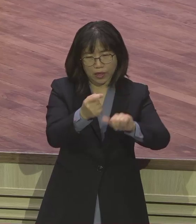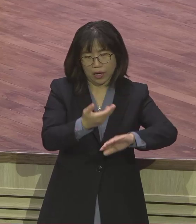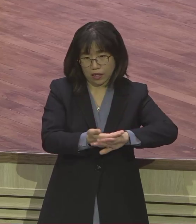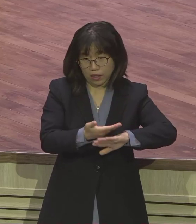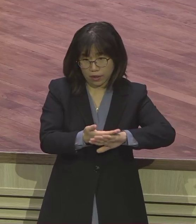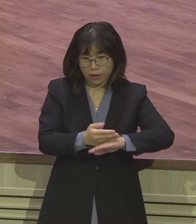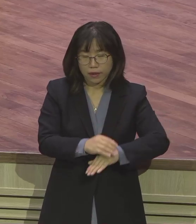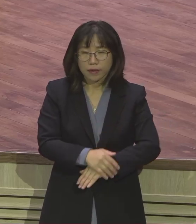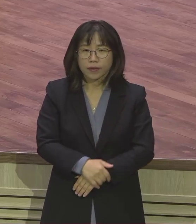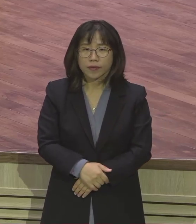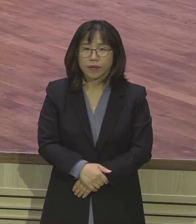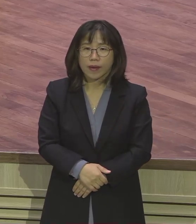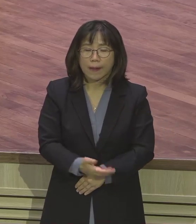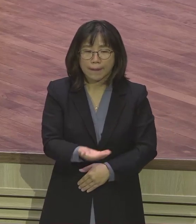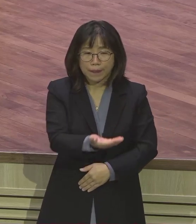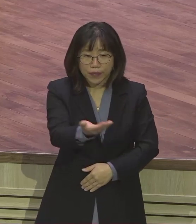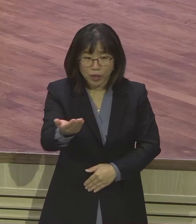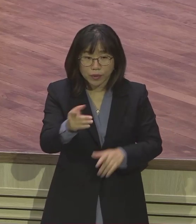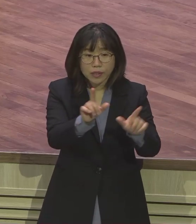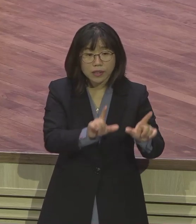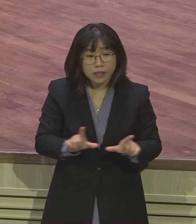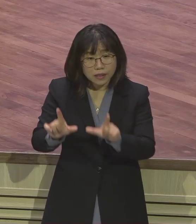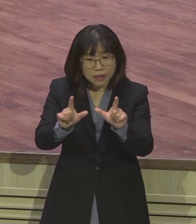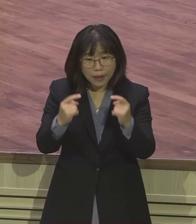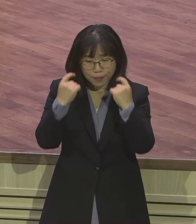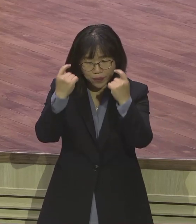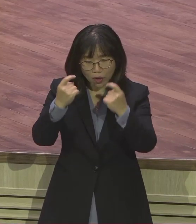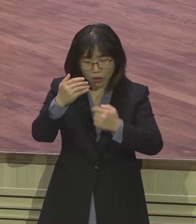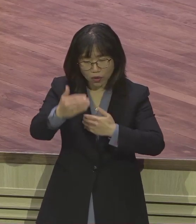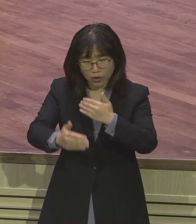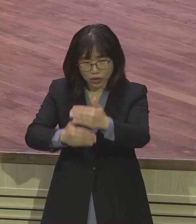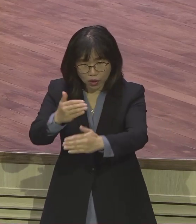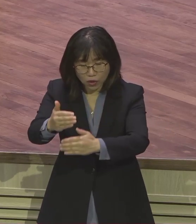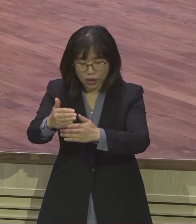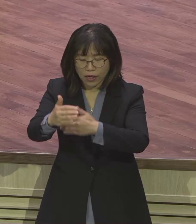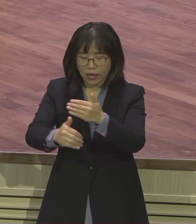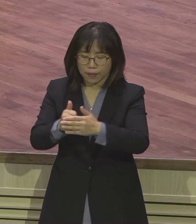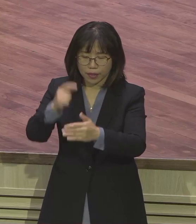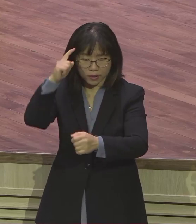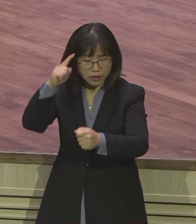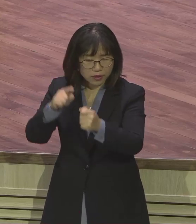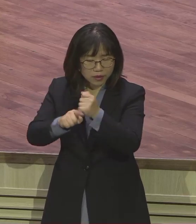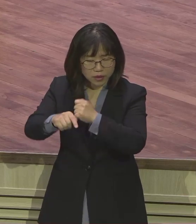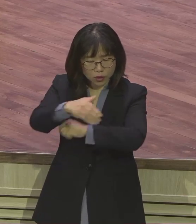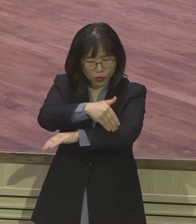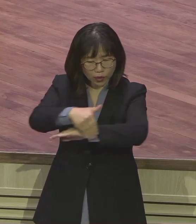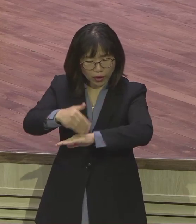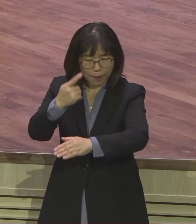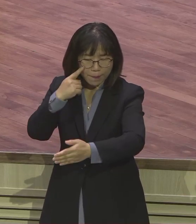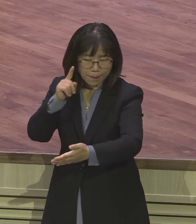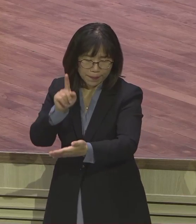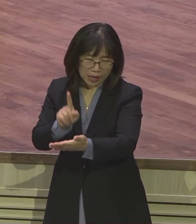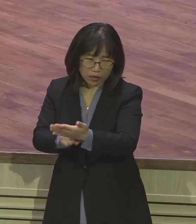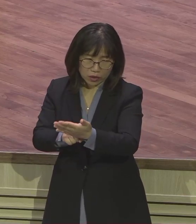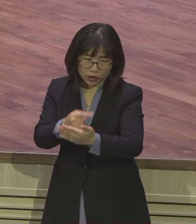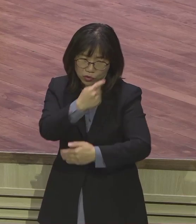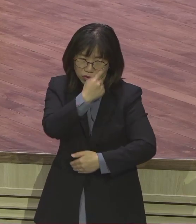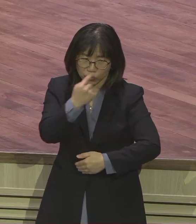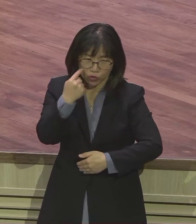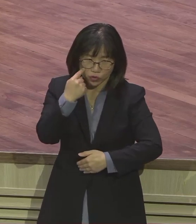아니고 우리 삶의 여정 속에 하나님의 뜻과 계획을 보는 눈이 열렸다. 아, 하나님의 뜻이 이르다. 하나님의 계획이 것이다. 보는 눈이